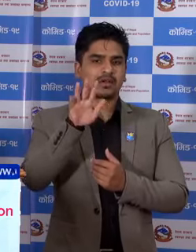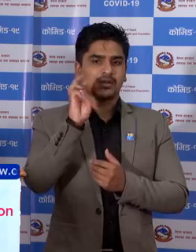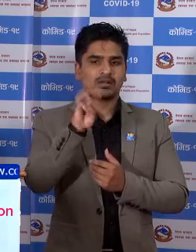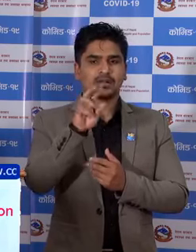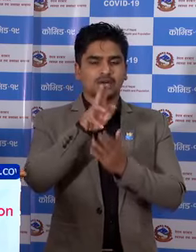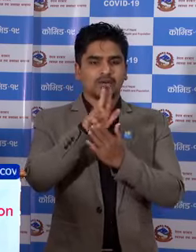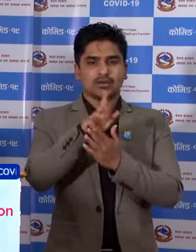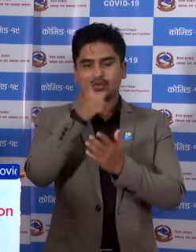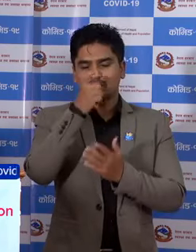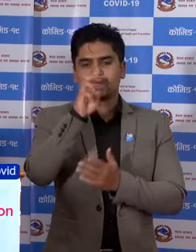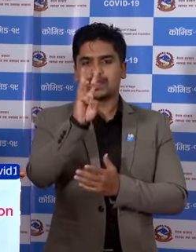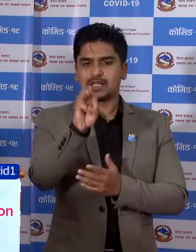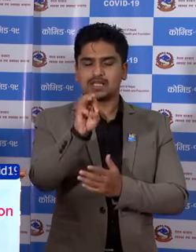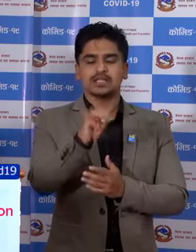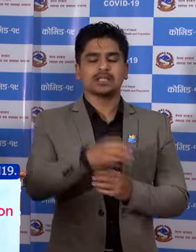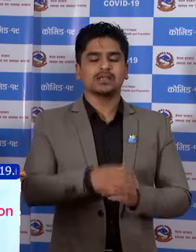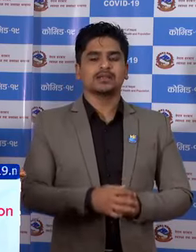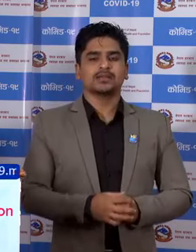सह है तिस,